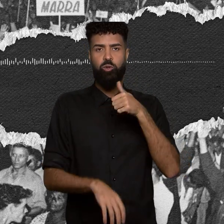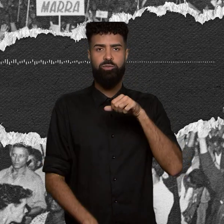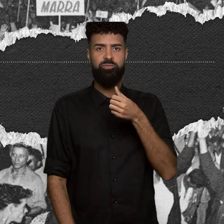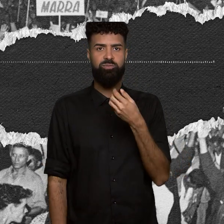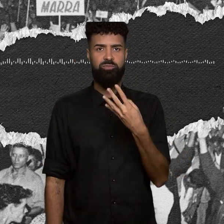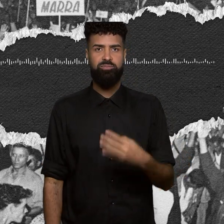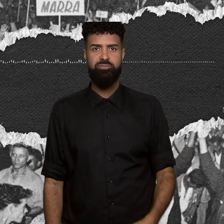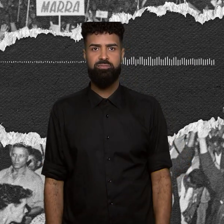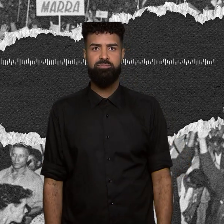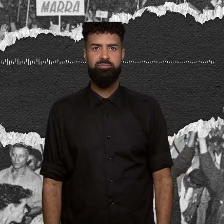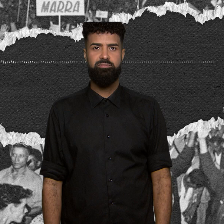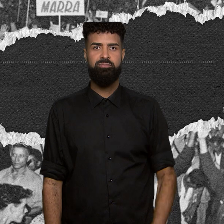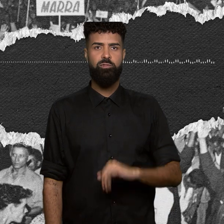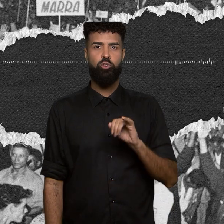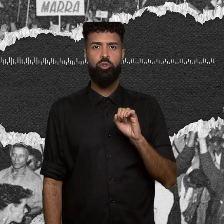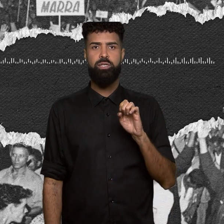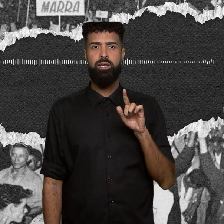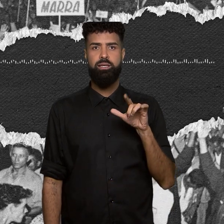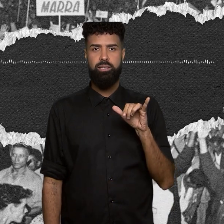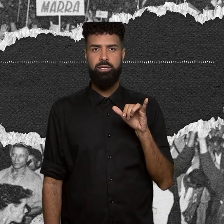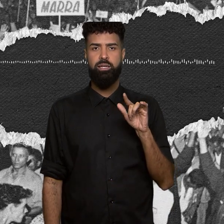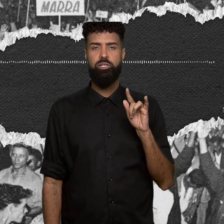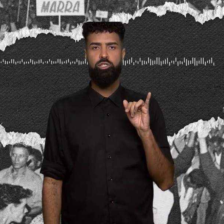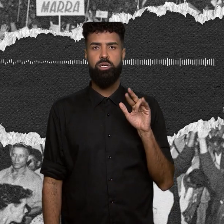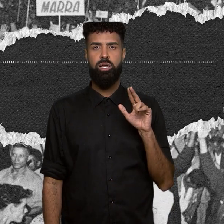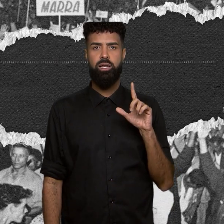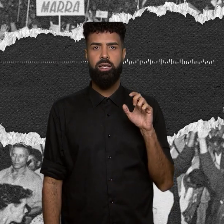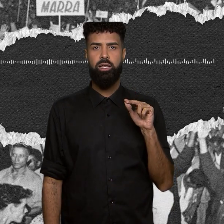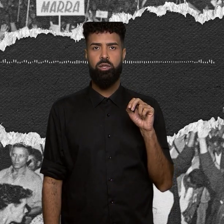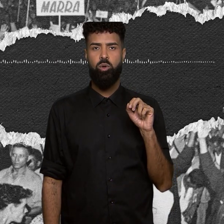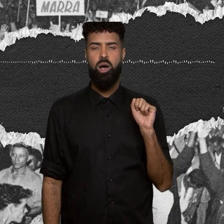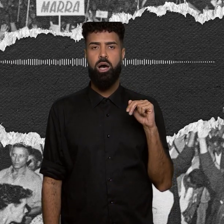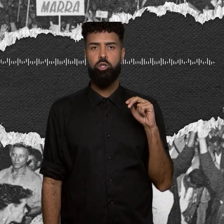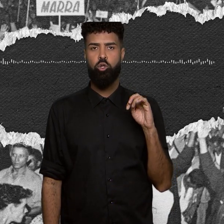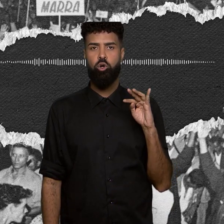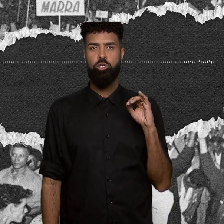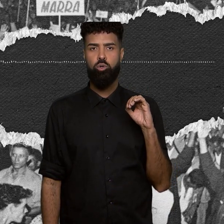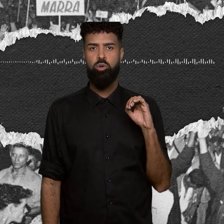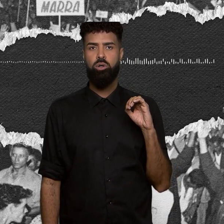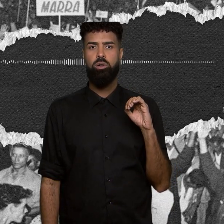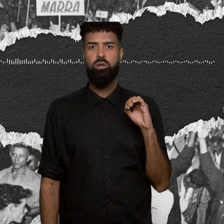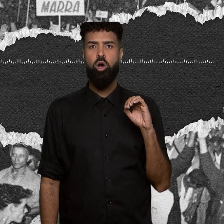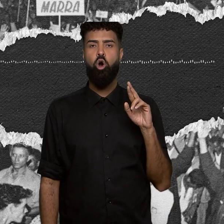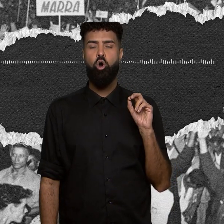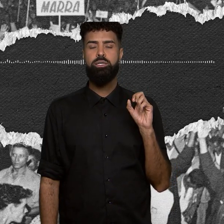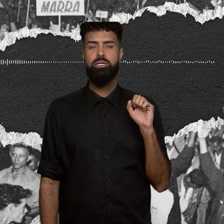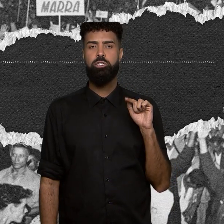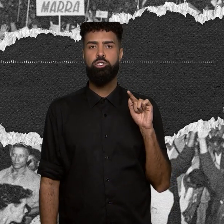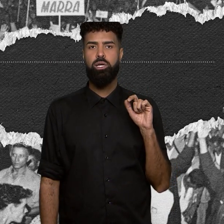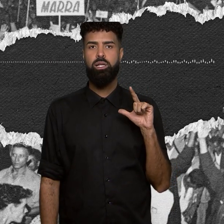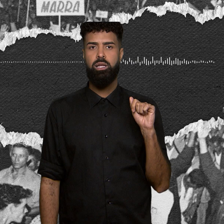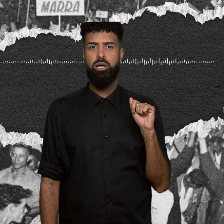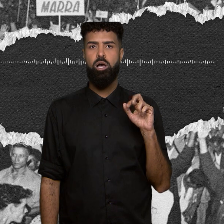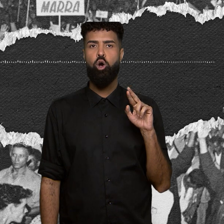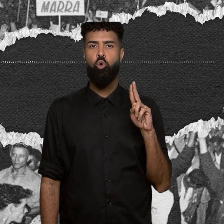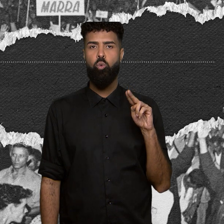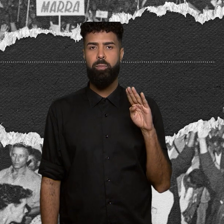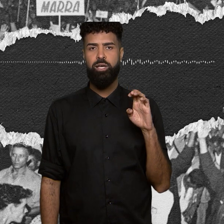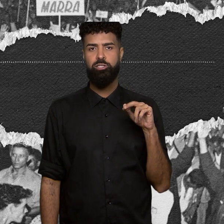Libertoldo, Girleno Coelho, Antônio Nascimento de Jesus, Rosângela Gonçalves e Rubens Fernandes da Silva. Muito obrigada.